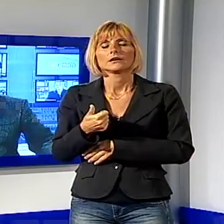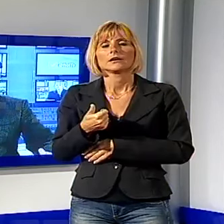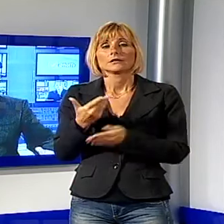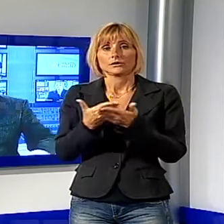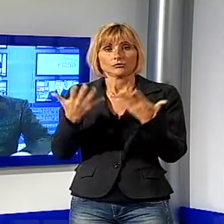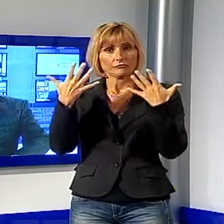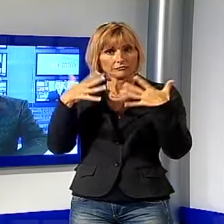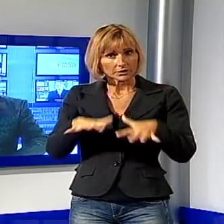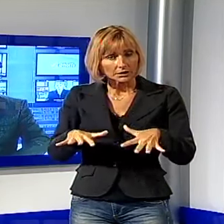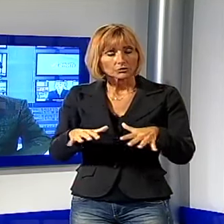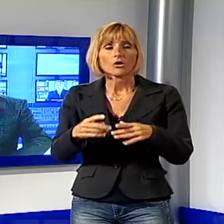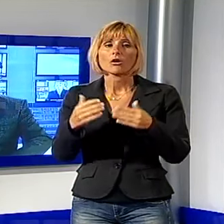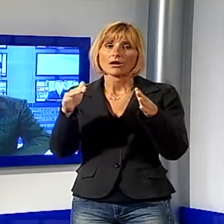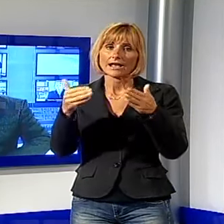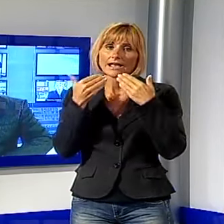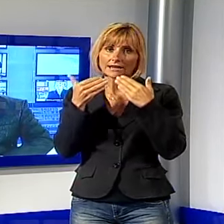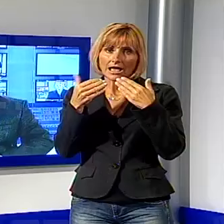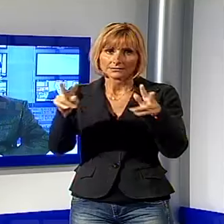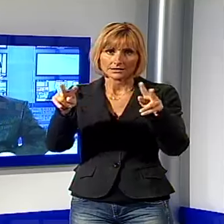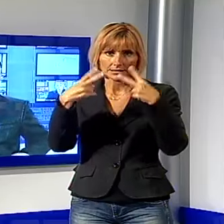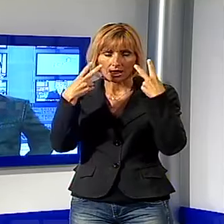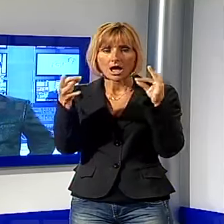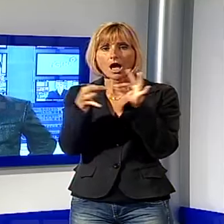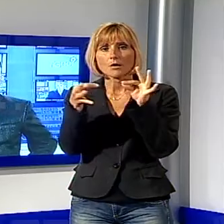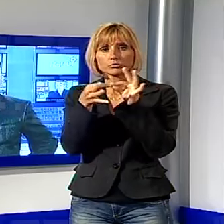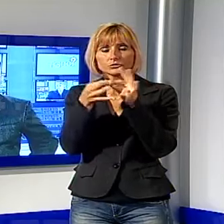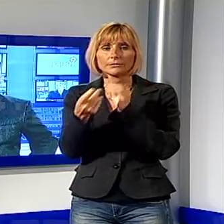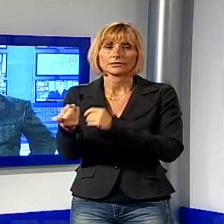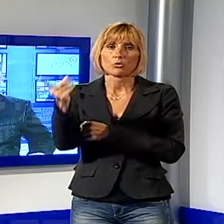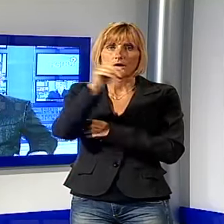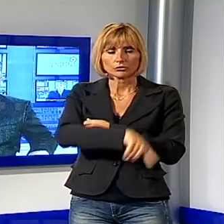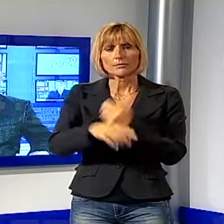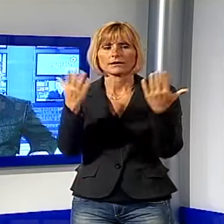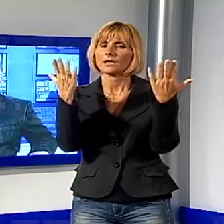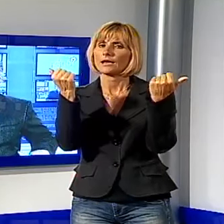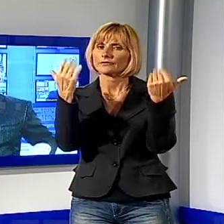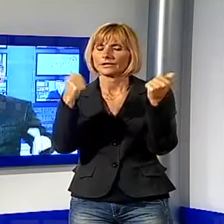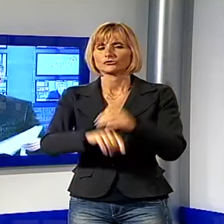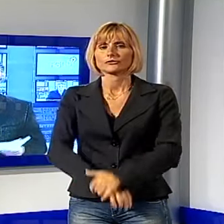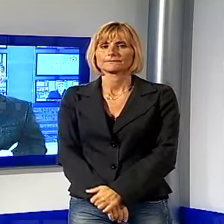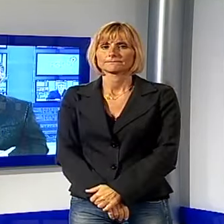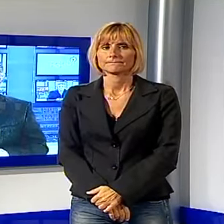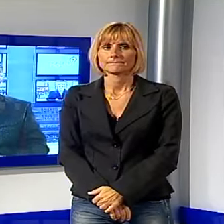del TG Noi. Adesso ci fermiamo per una breve pausa pubblicitaria. Subito dopo, le notizie sportive.